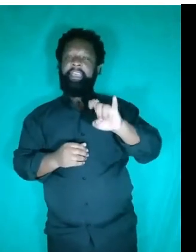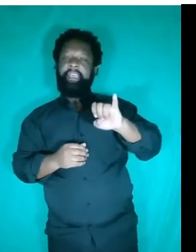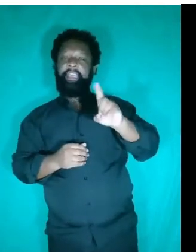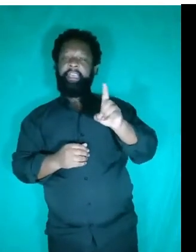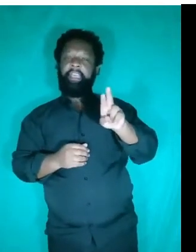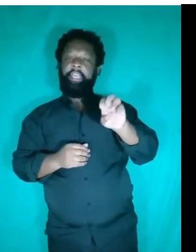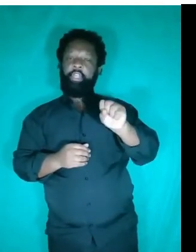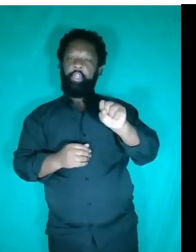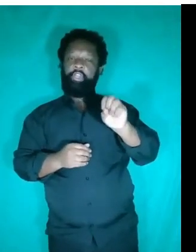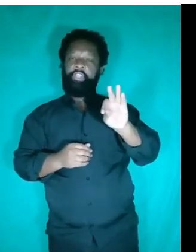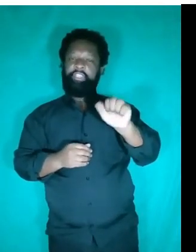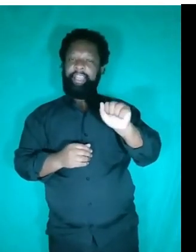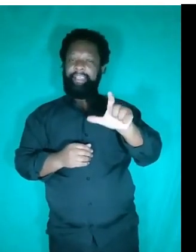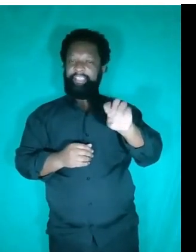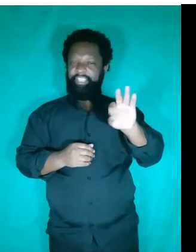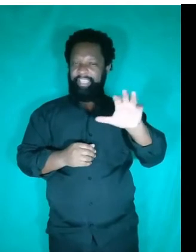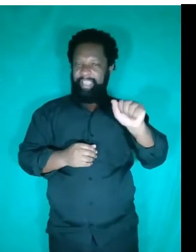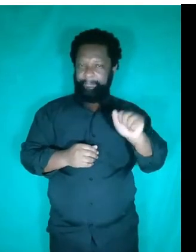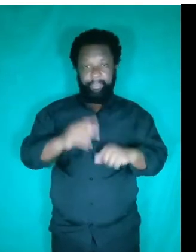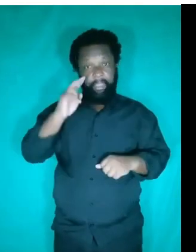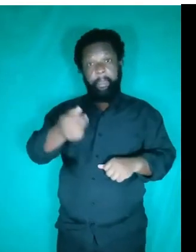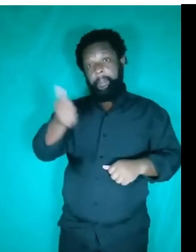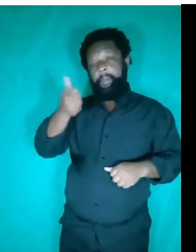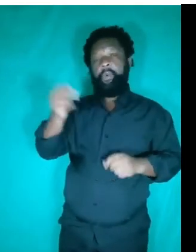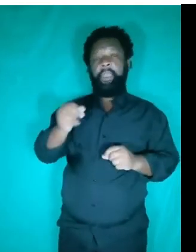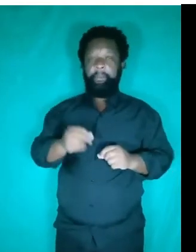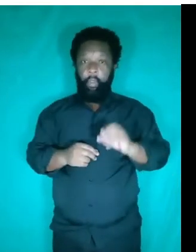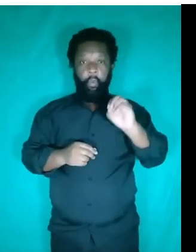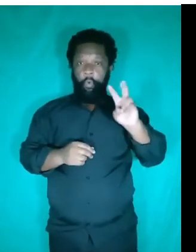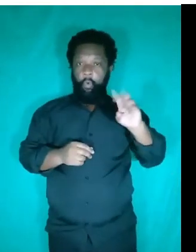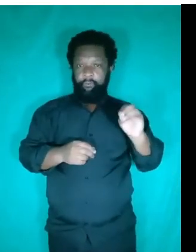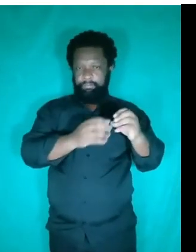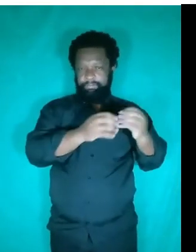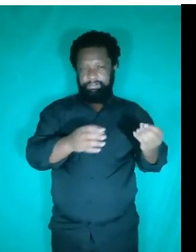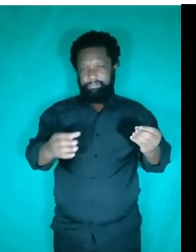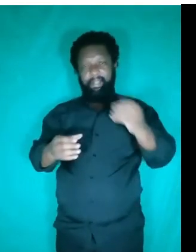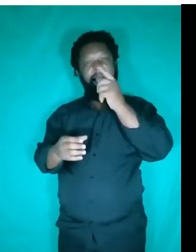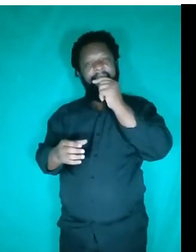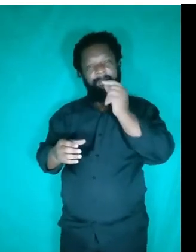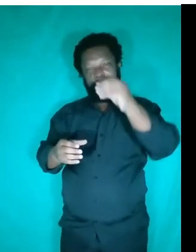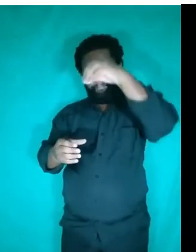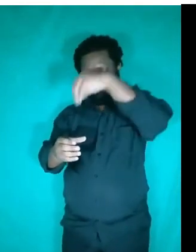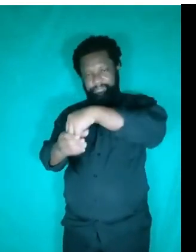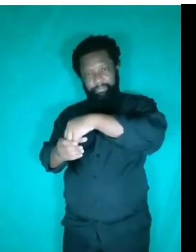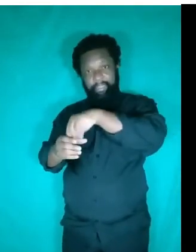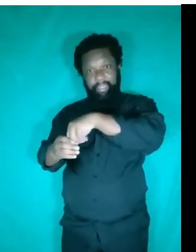Ok? Vamos iniciar aqui. Primeiramente, eu pego o ovo e mergulho na água